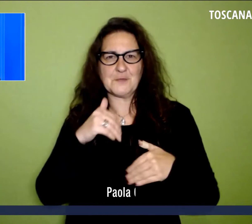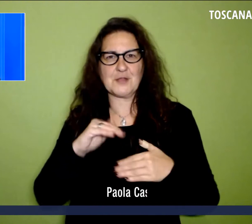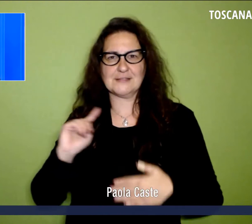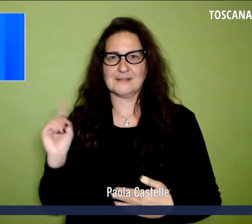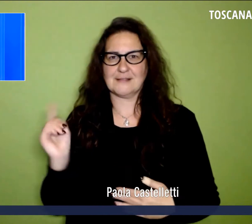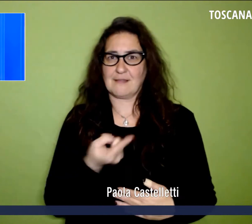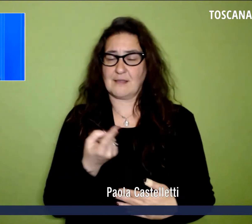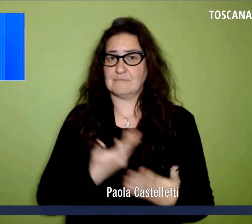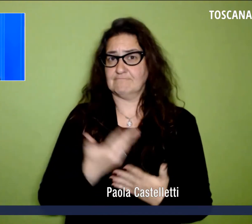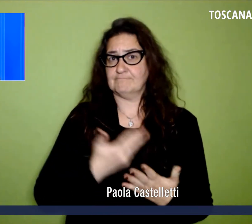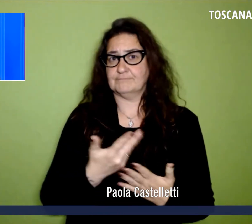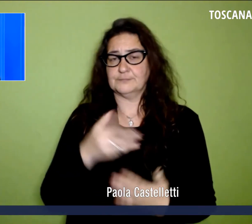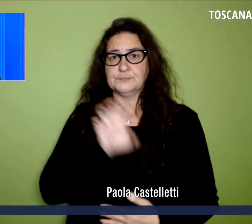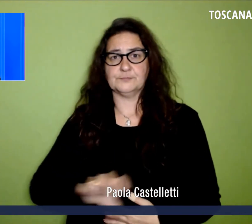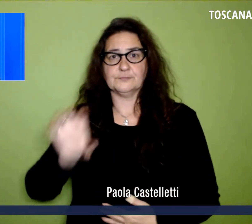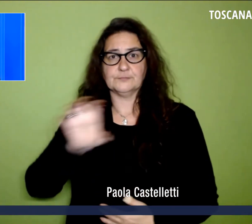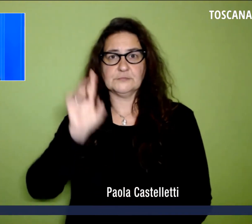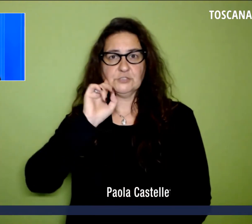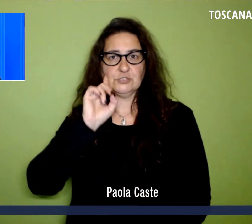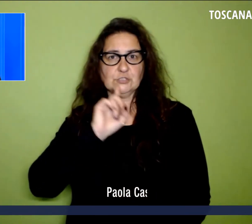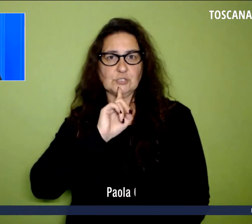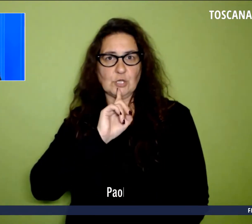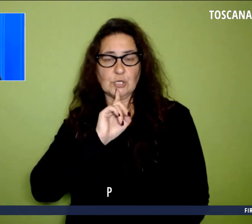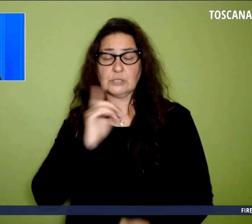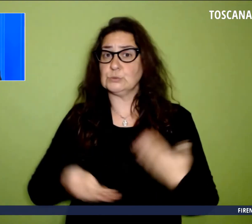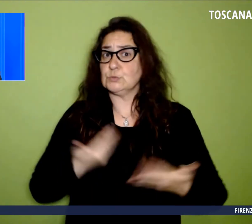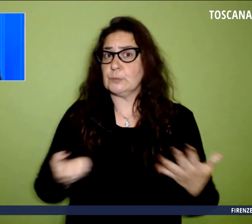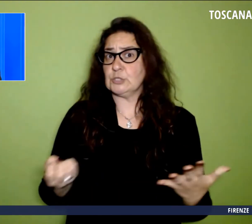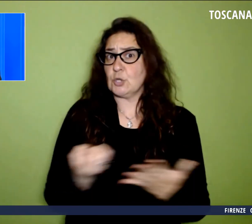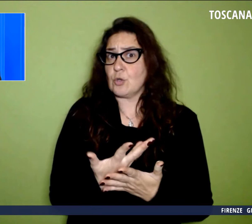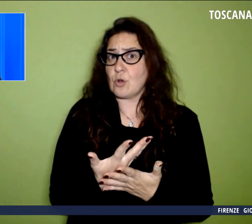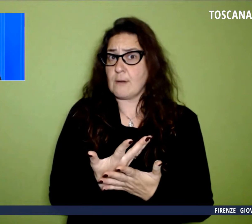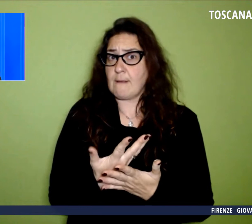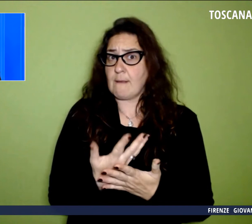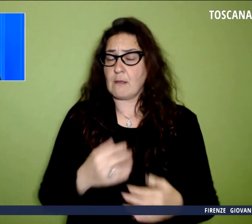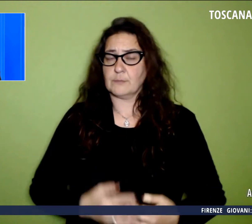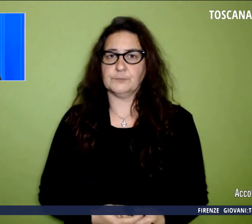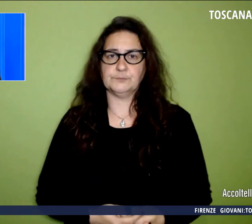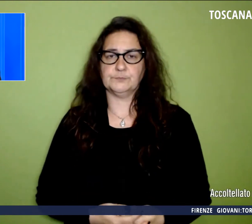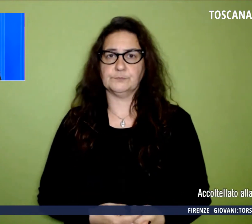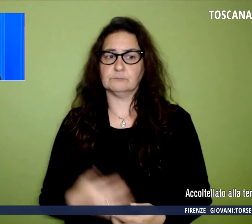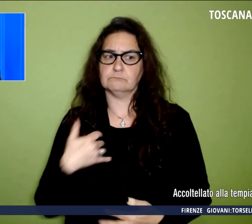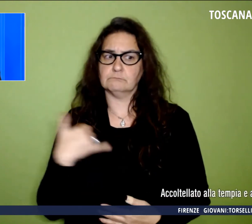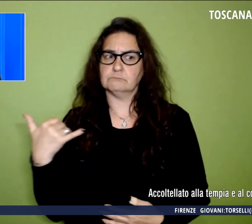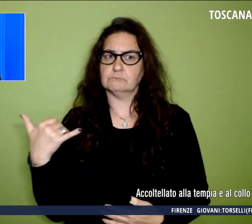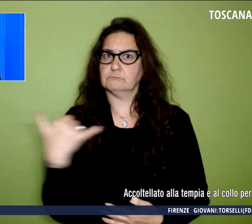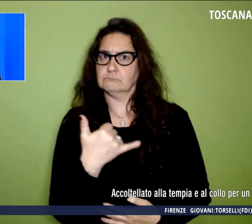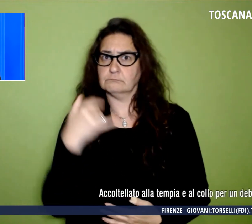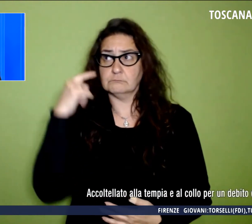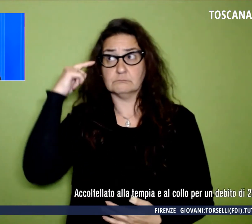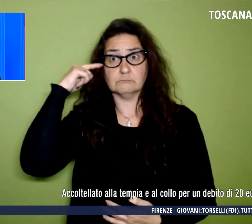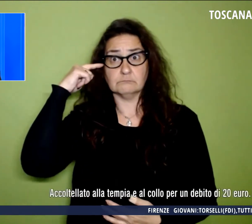regionale per sordi. Partiamo subito con la cronaca. È stato accoltellato alla tempia e al